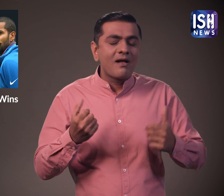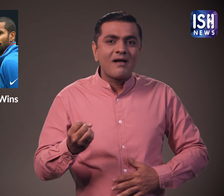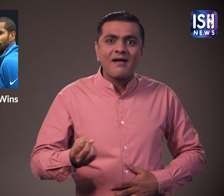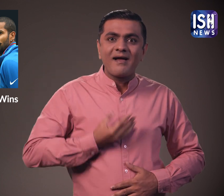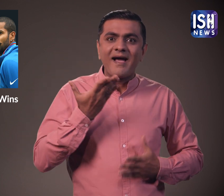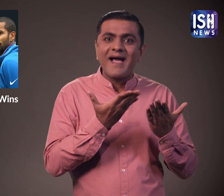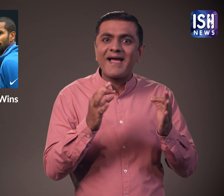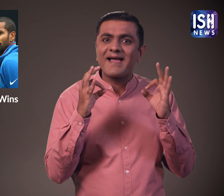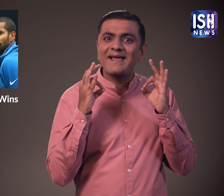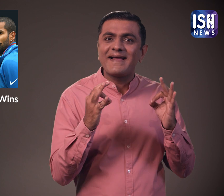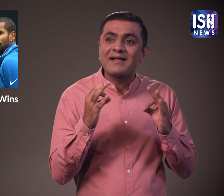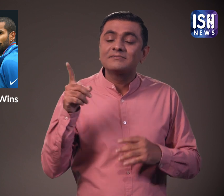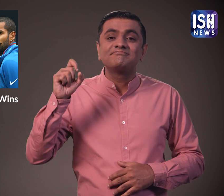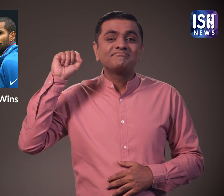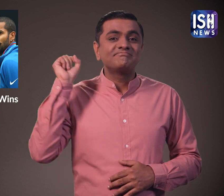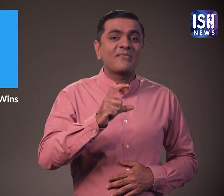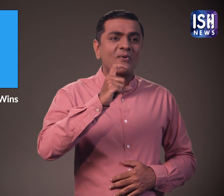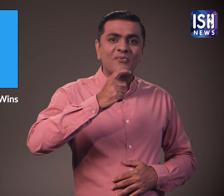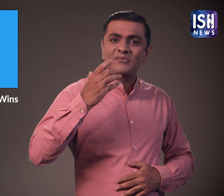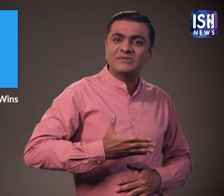दी।